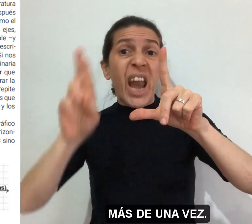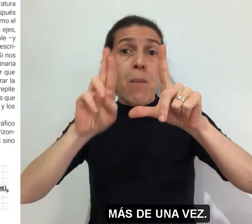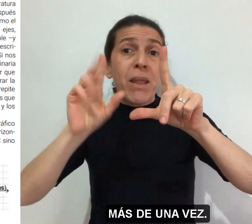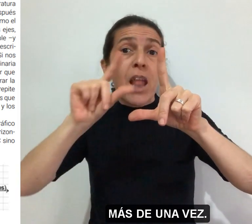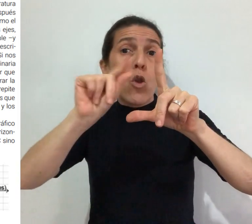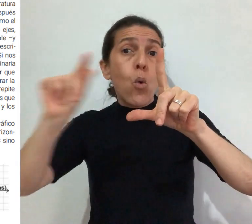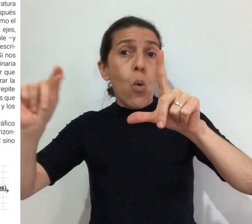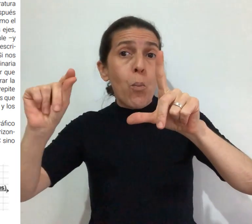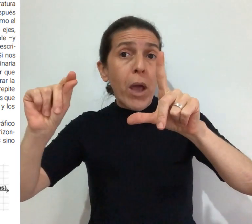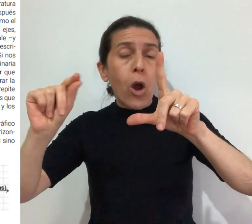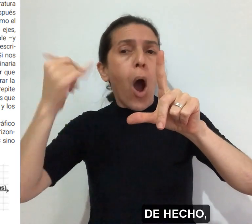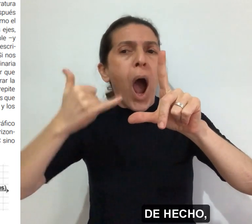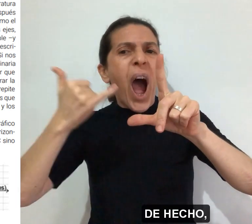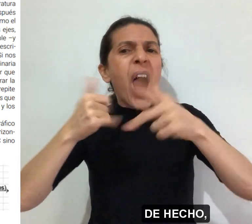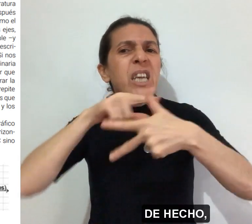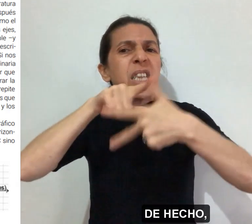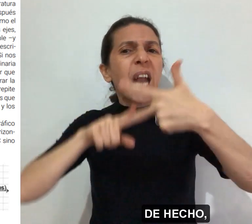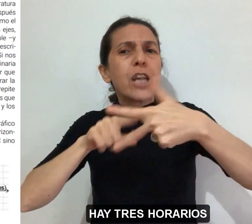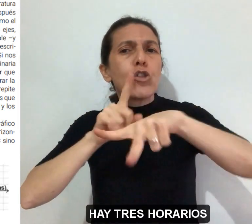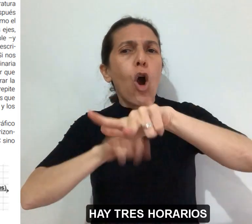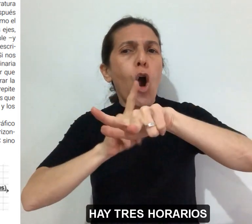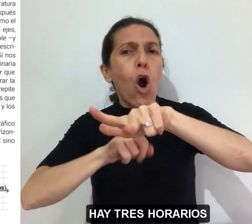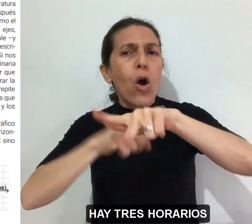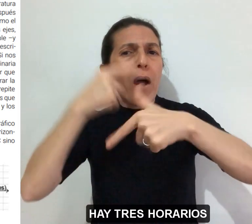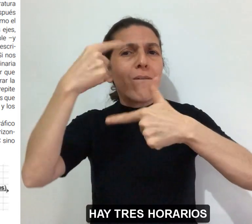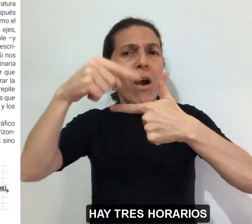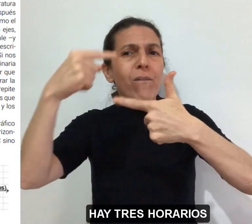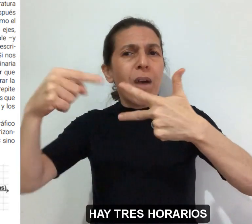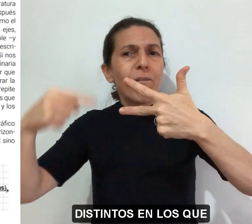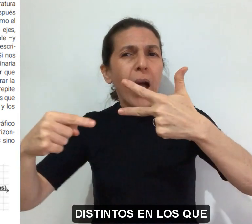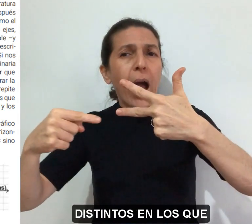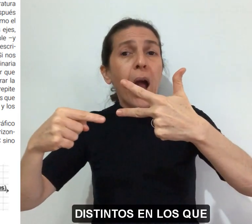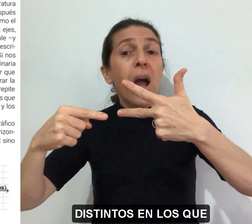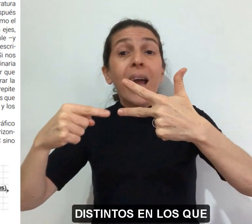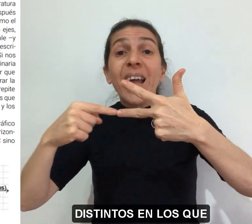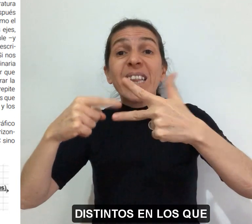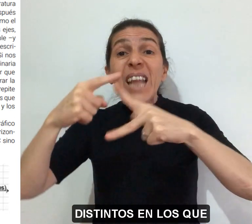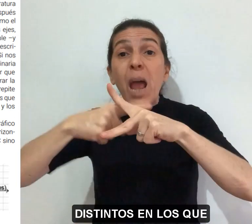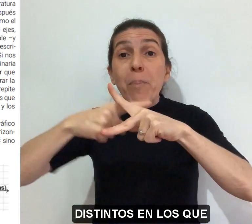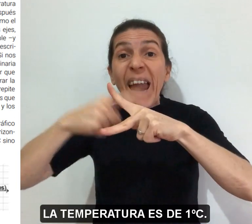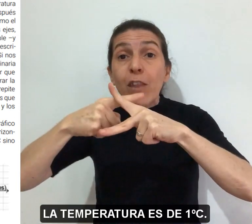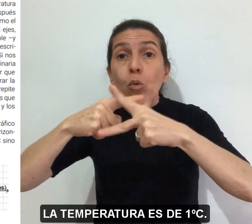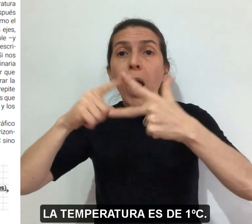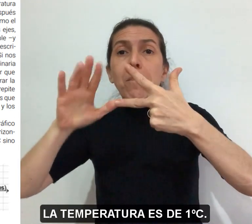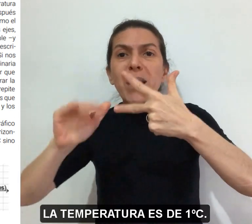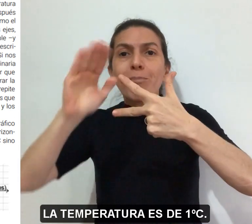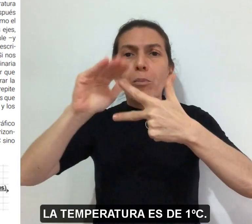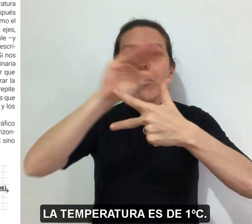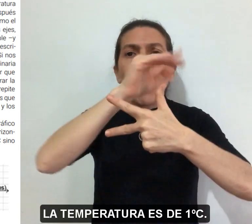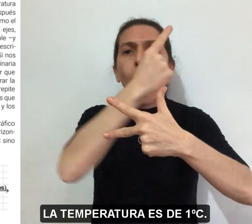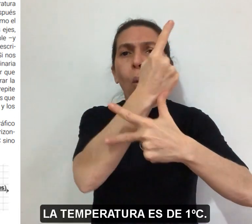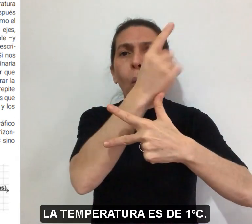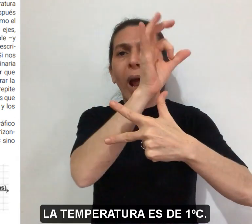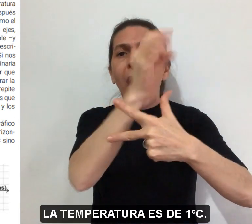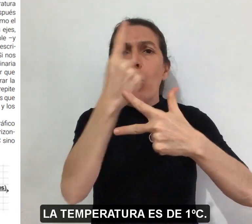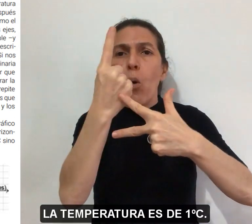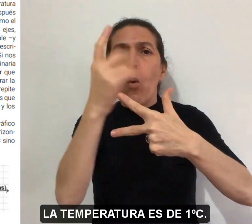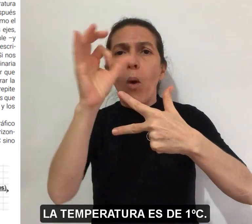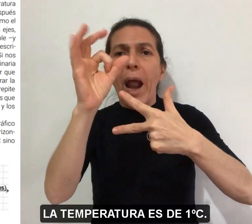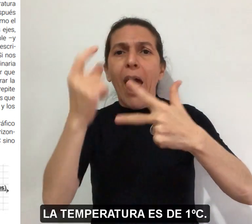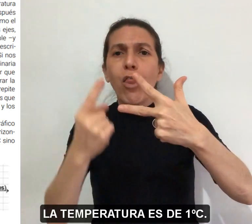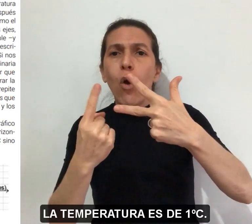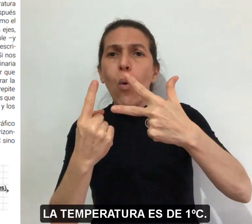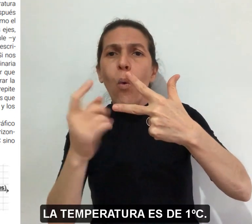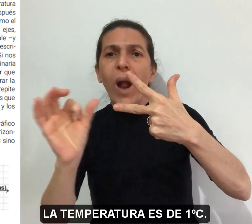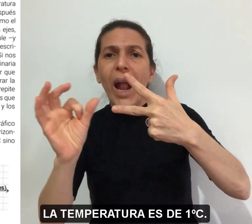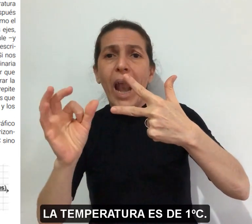una vez. De hecho, hay tres horarios distintos en los que la temperatura es de 1